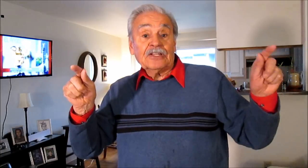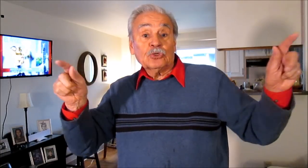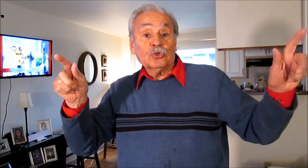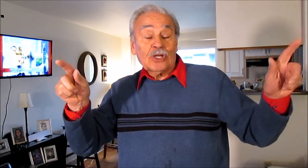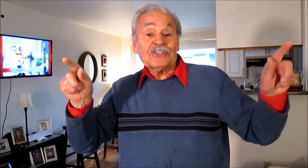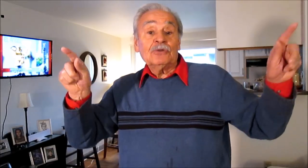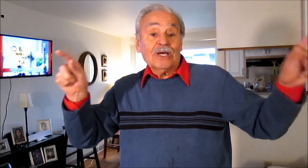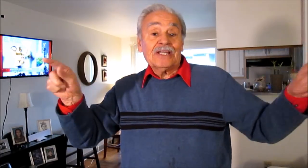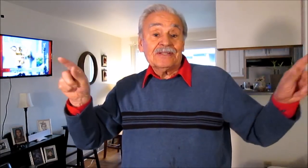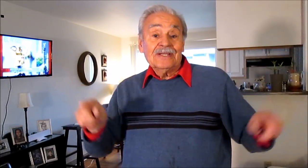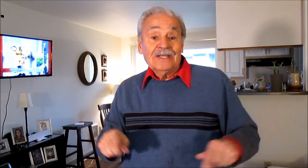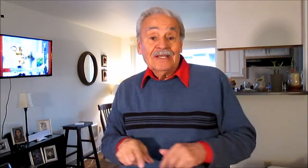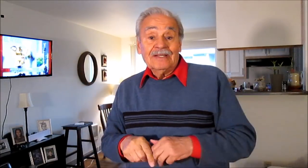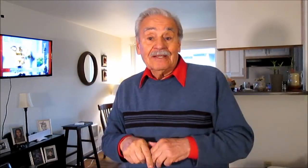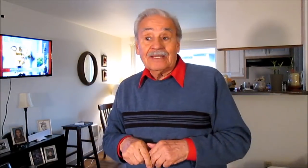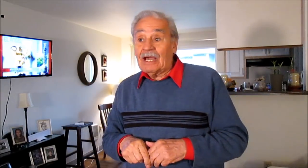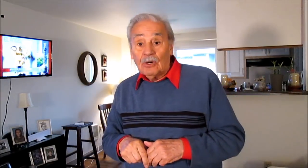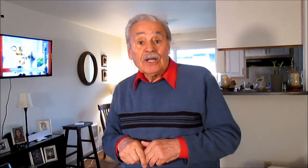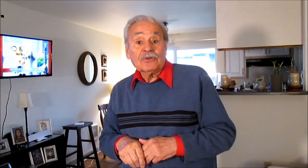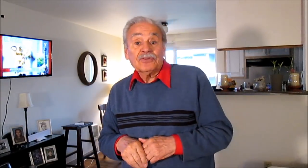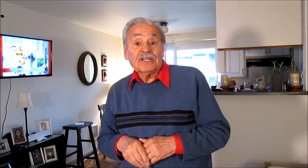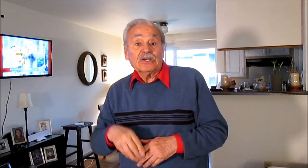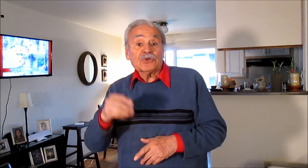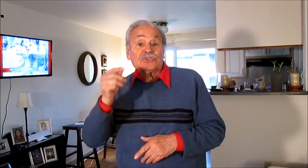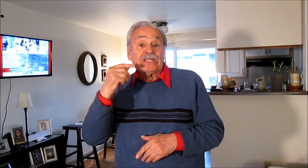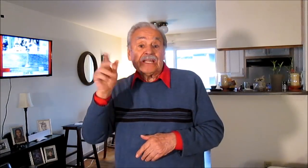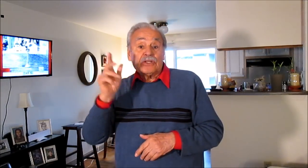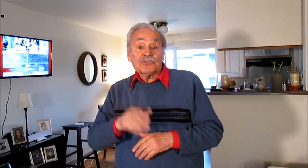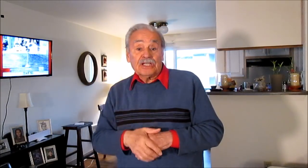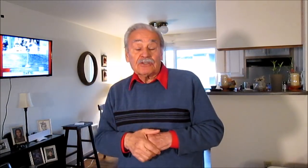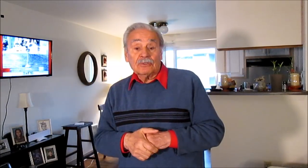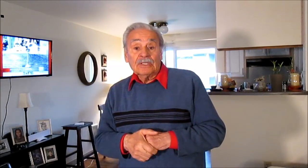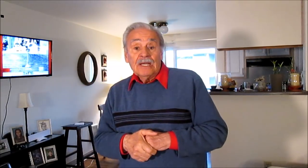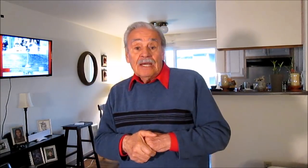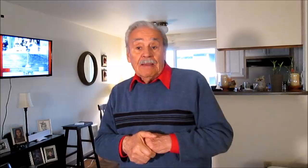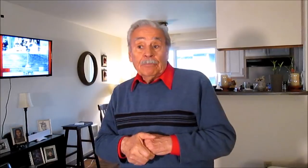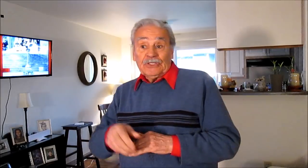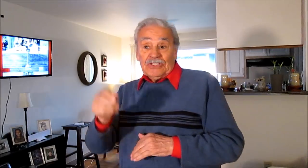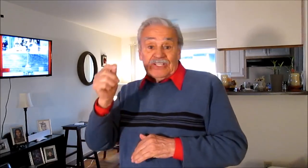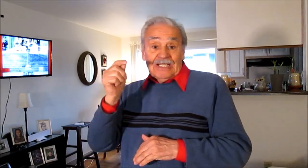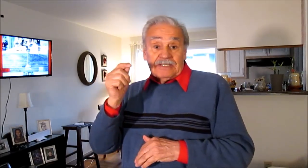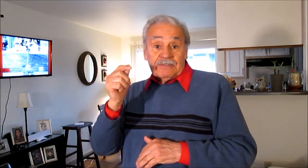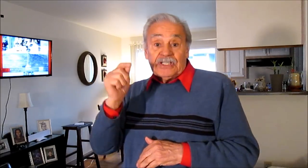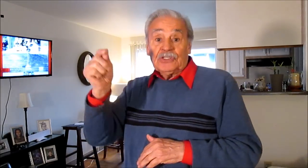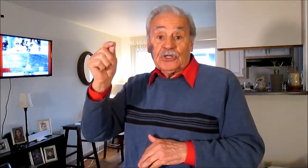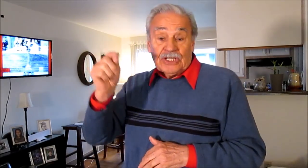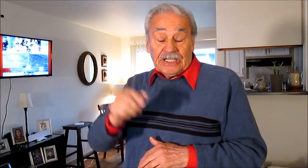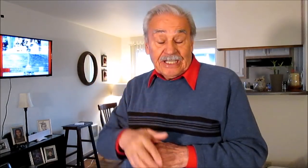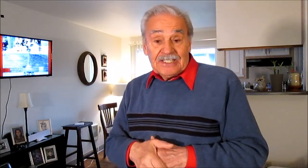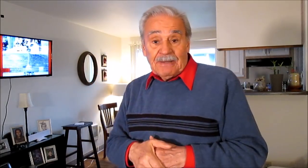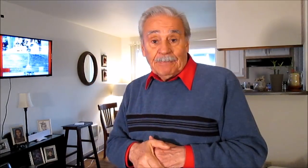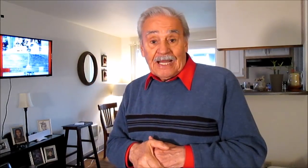infraestructuras en lugares que ahora no son ni considerados y que son potenciales centros de riqueza para